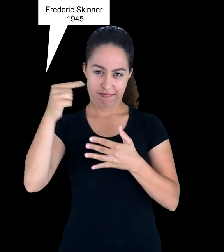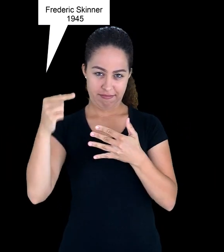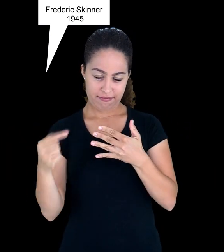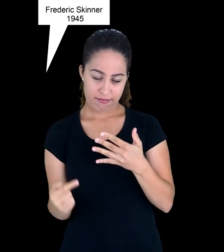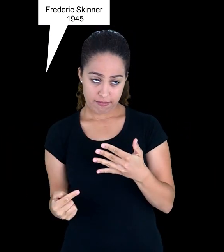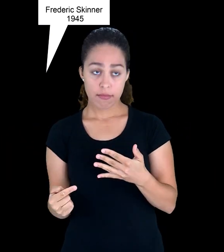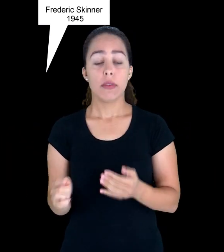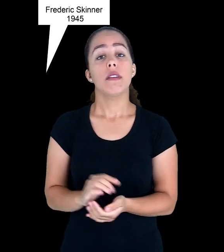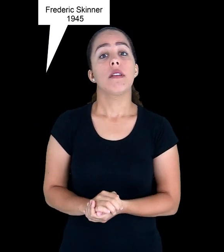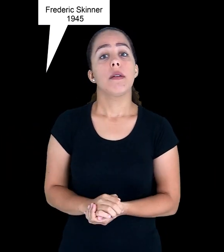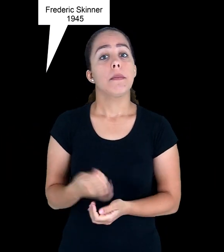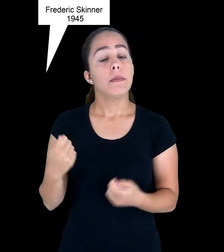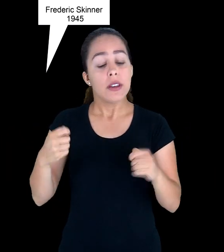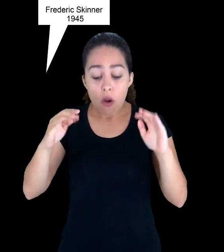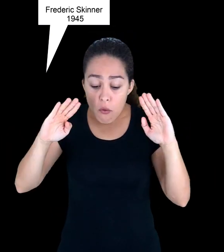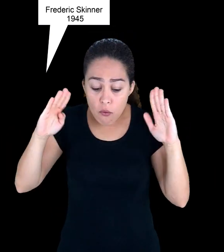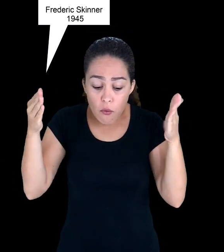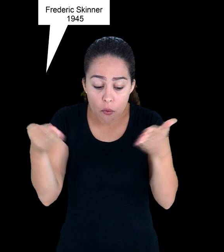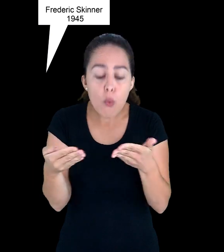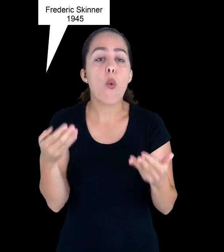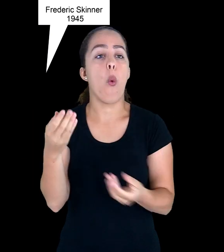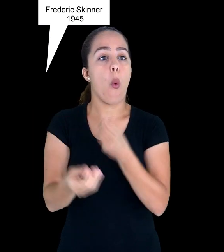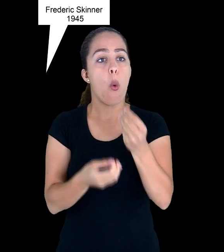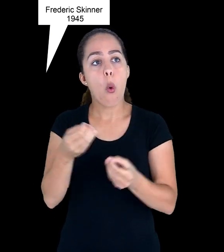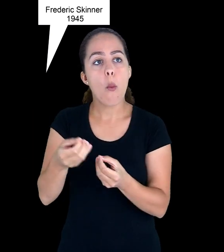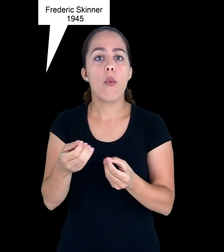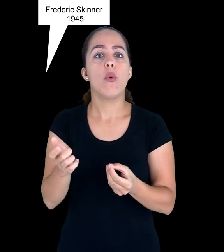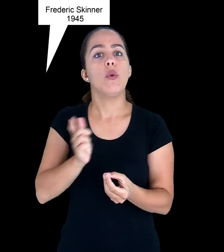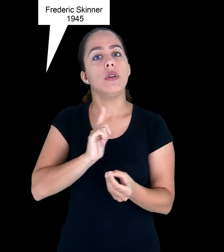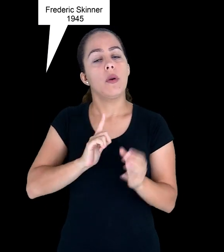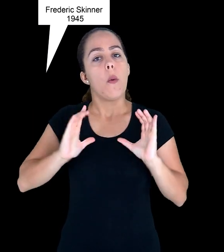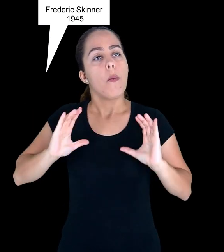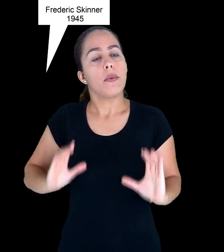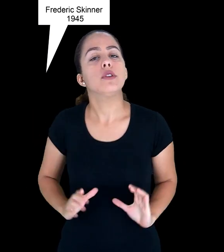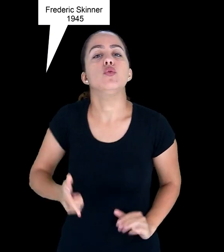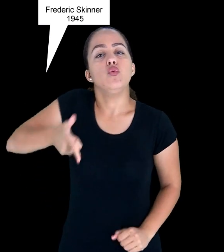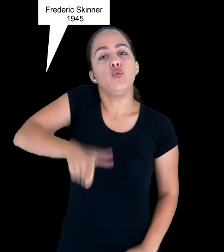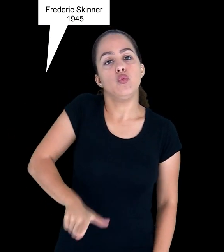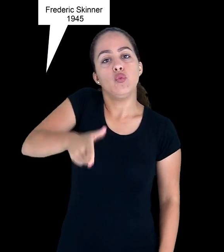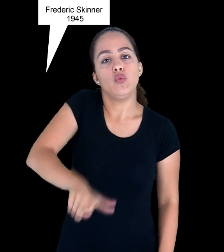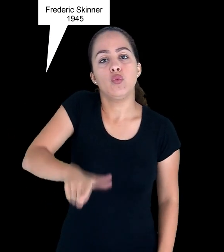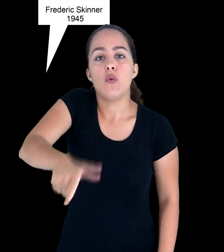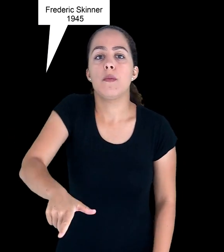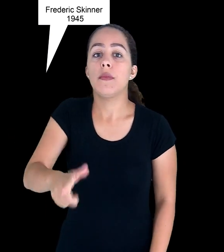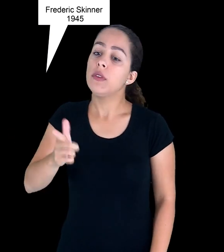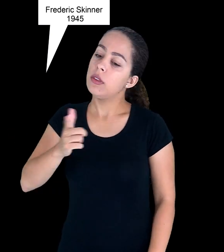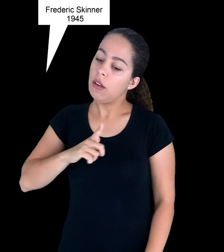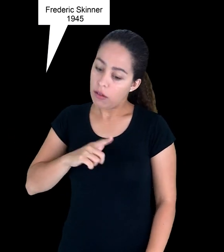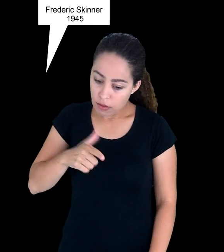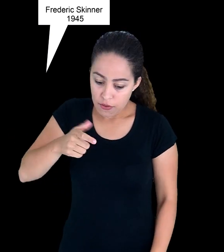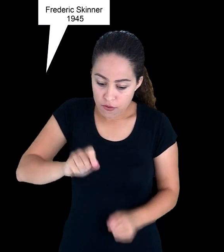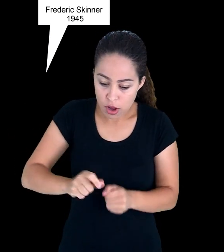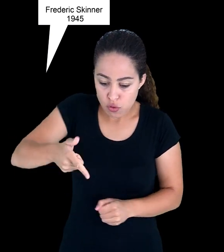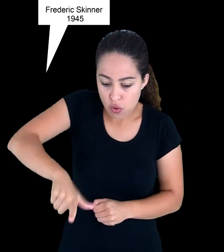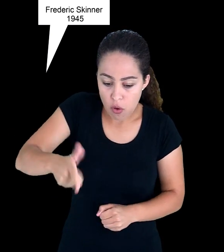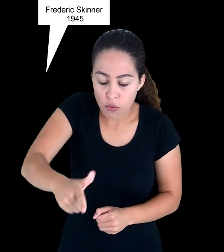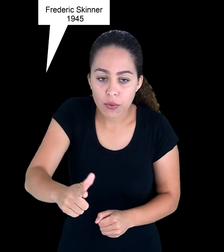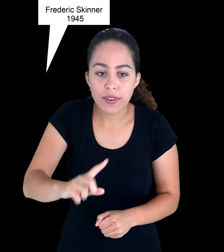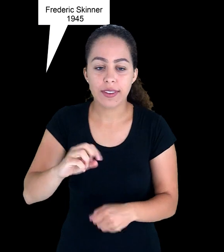comportamentos através de uma recompensa ou de uma punição. E assim, o indivíduo, ele aprende que